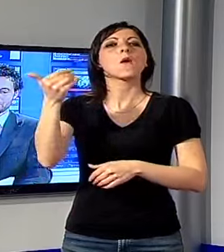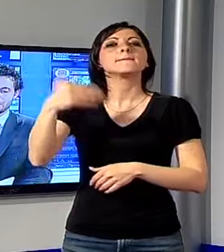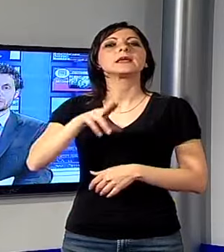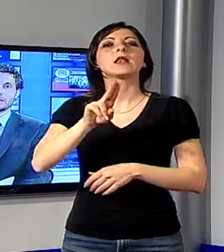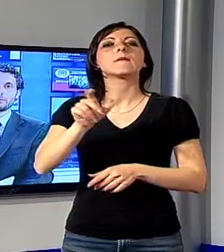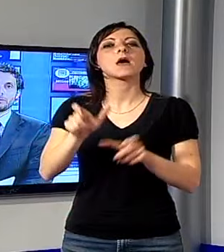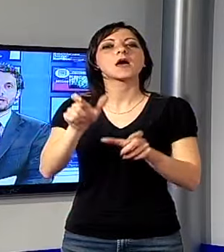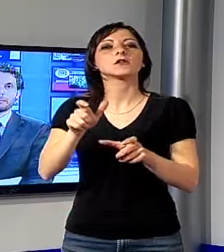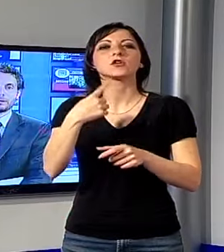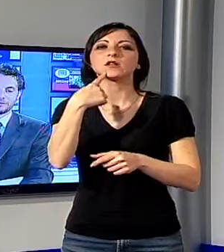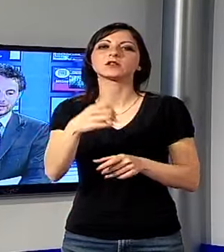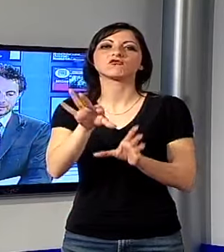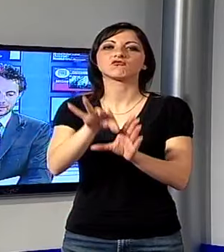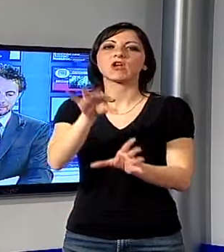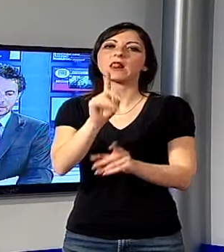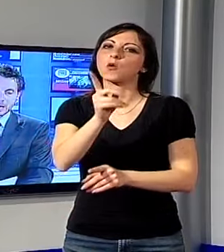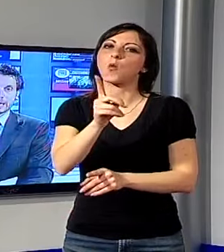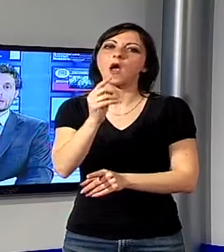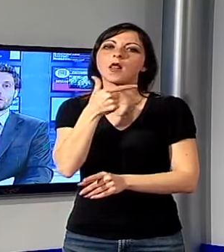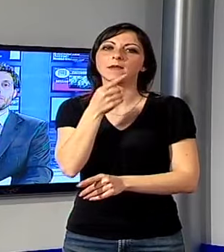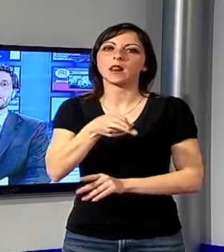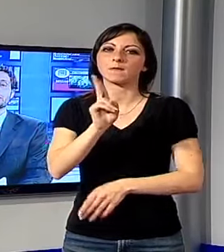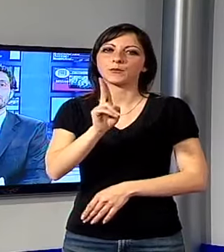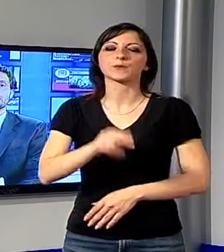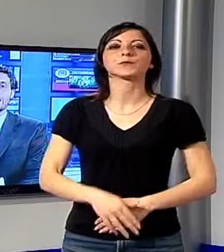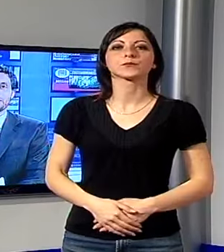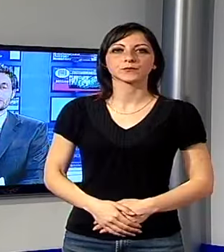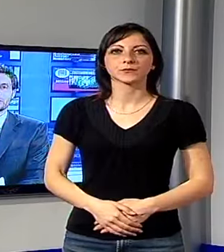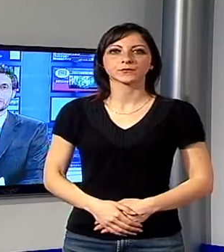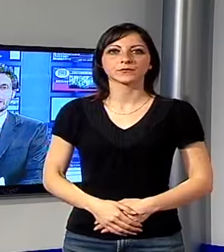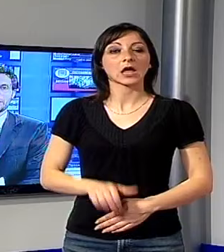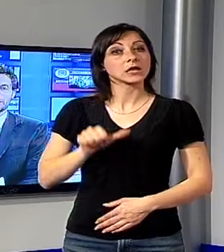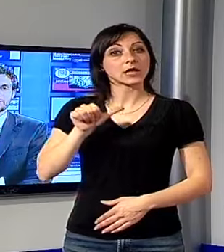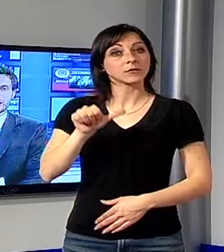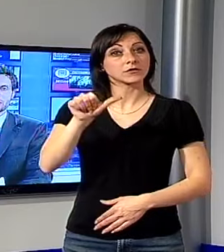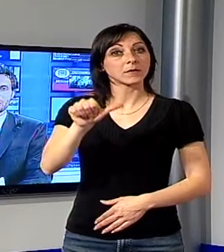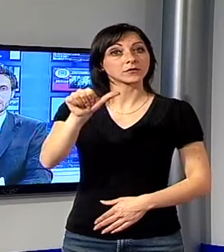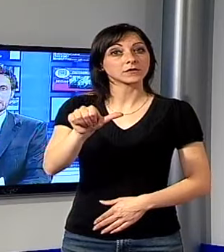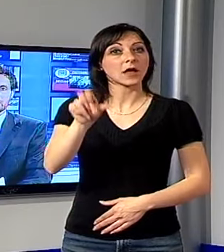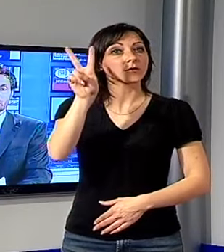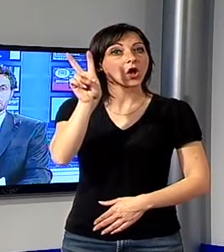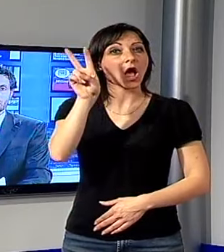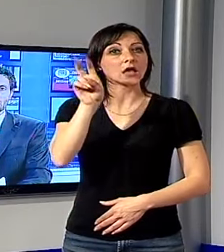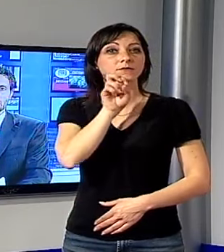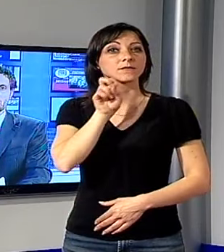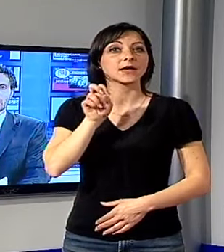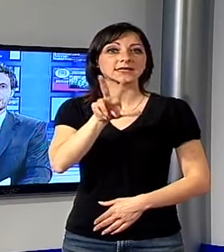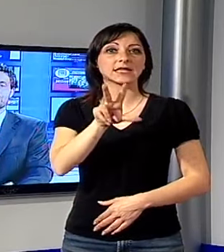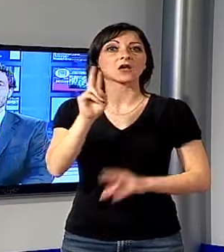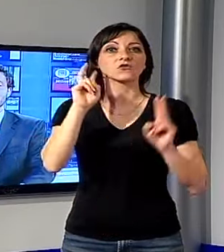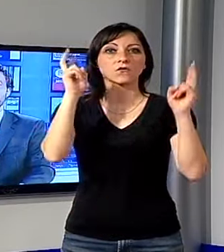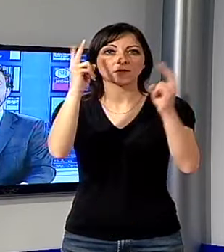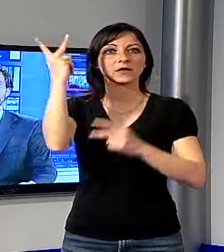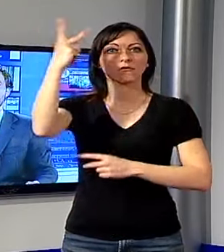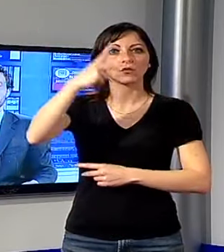hanno espresso la propria preferenza. E adesso, come ogni sabato, ascoltiamo il messaggio dell'Arcivescovo di Lucca,